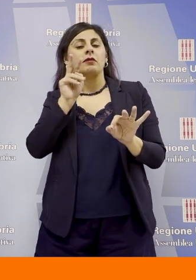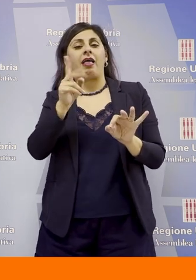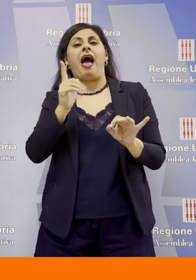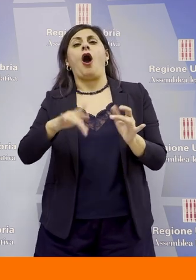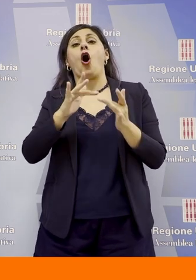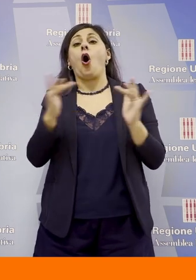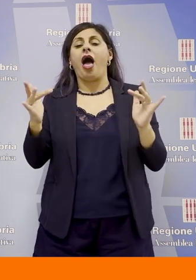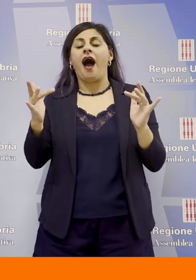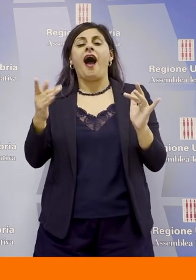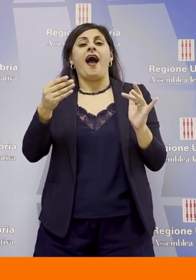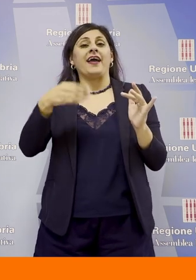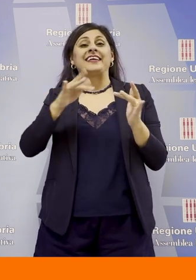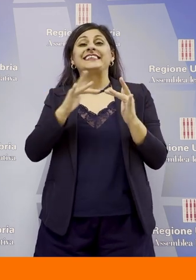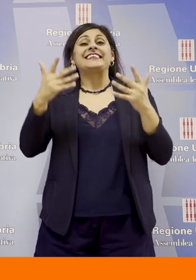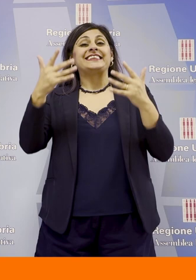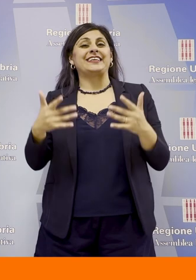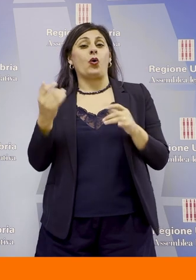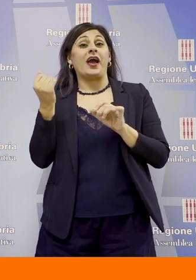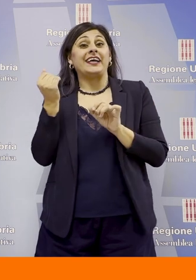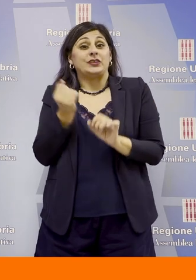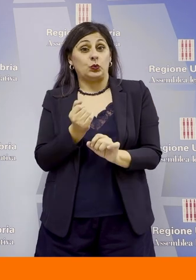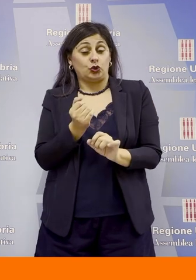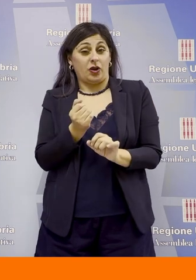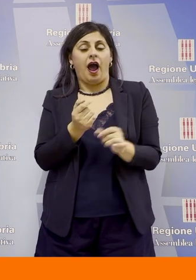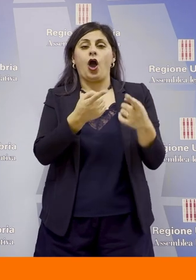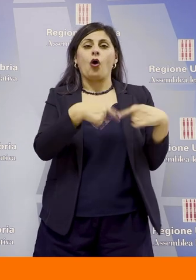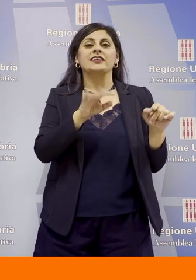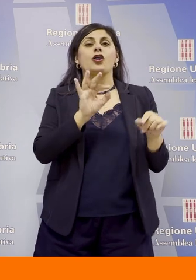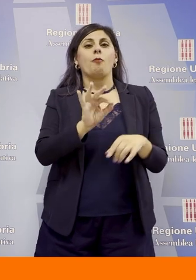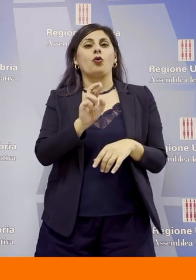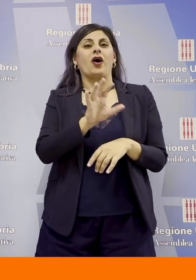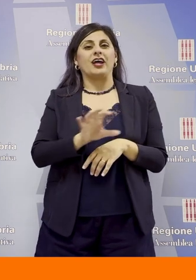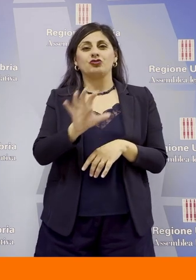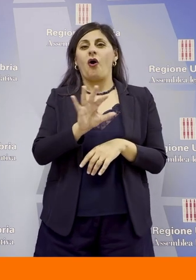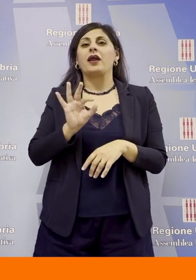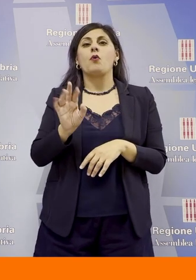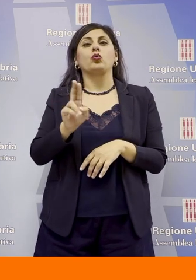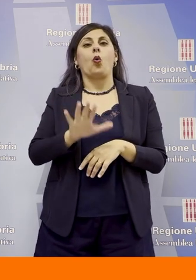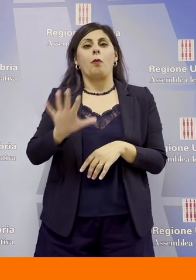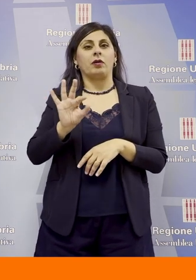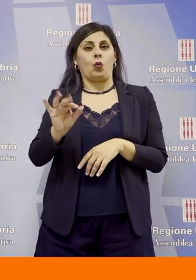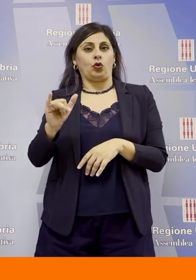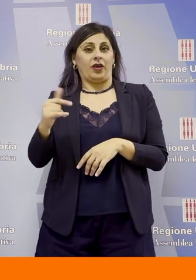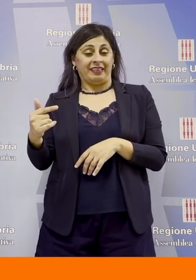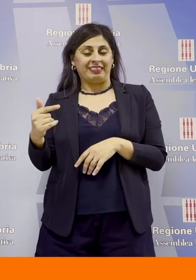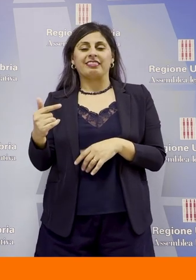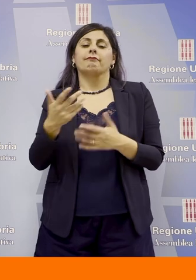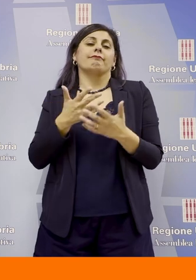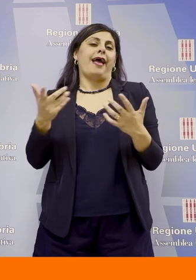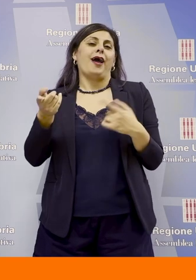rete sul sito istituzionale consiglio.regione.umbria.it e naturalmente